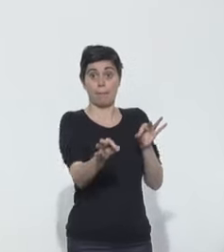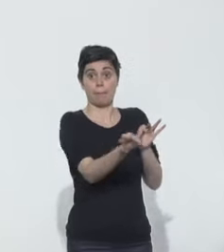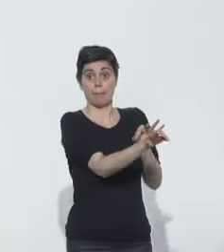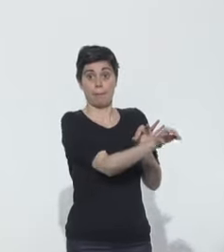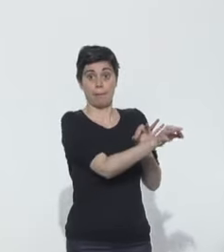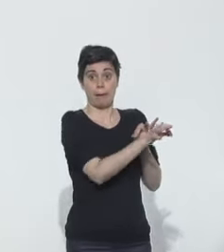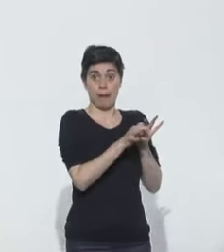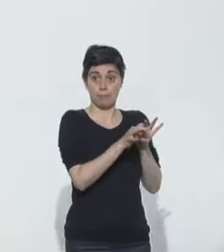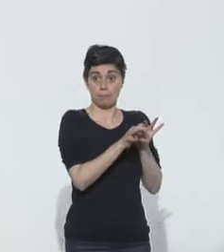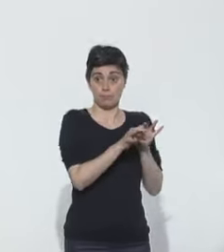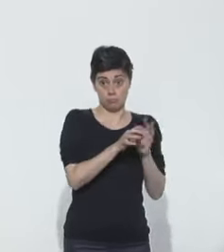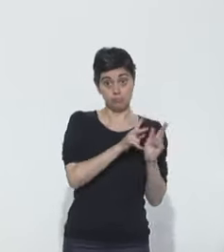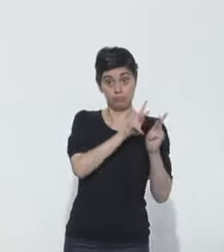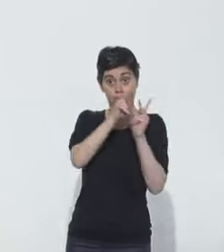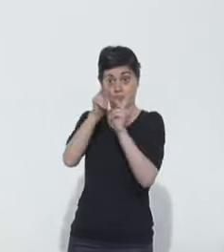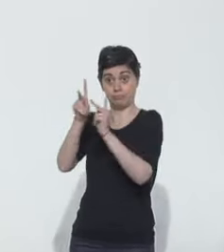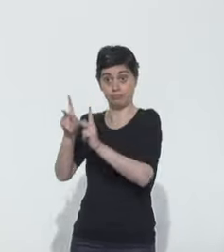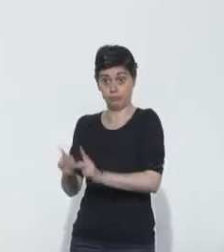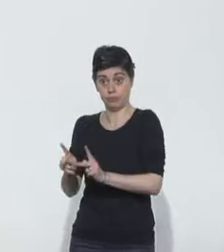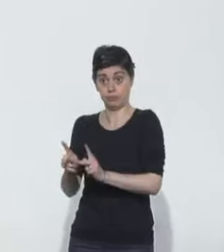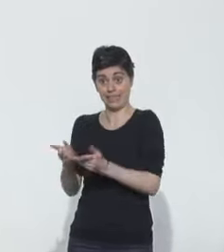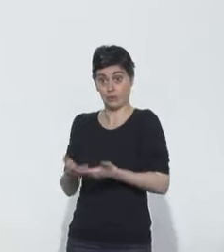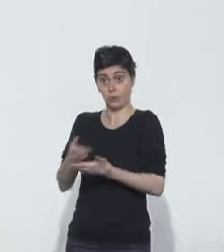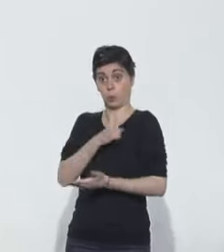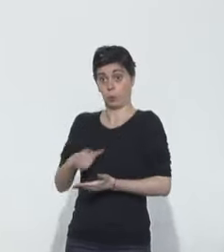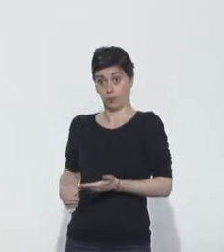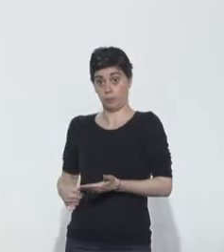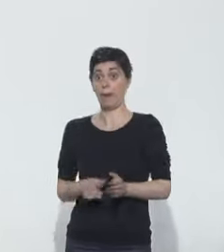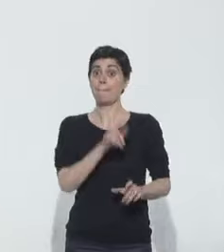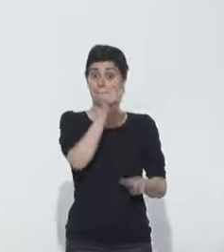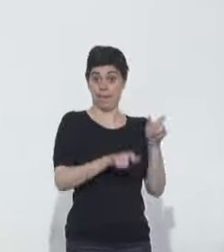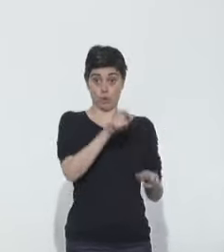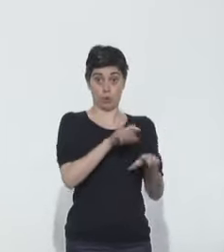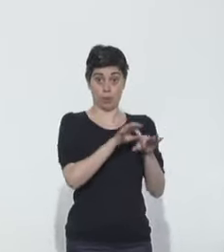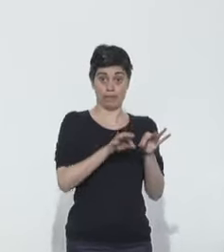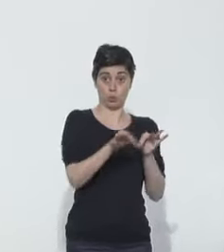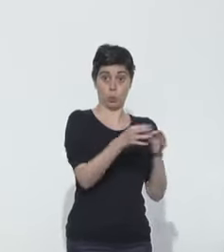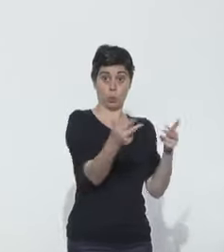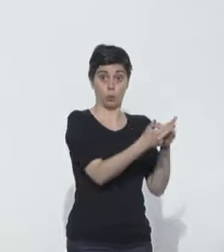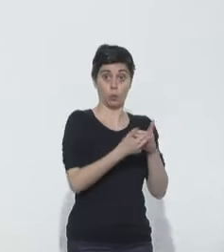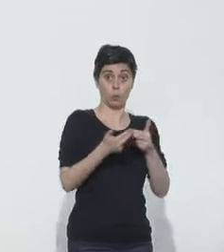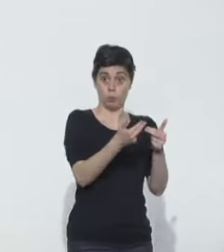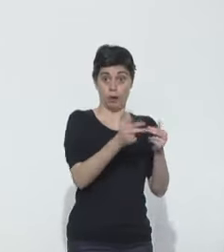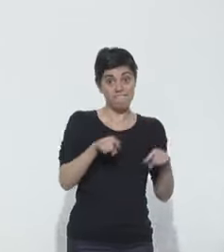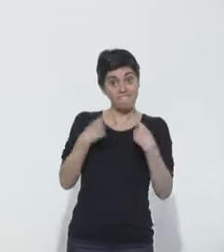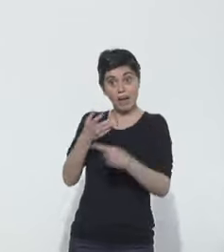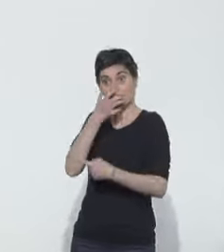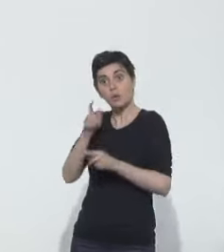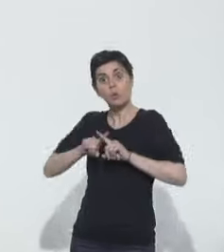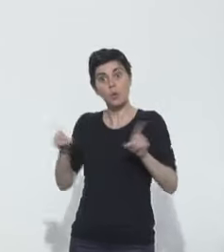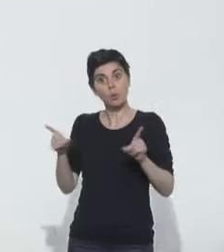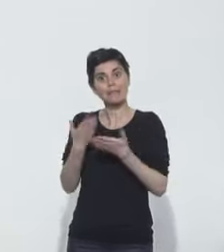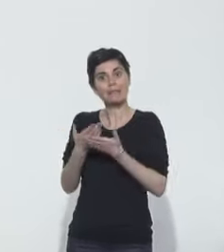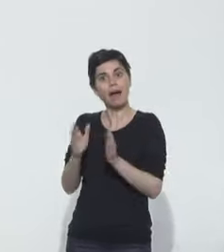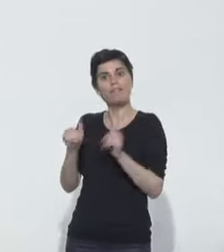de faire une forme grave et d'arriver en réanimation. Et toutes les personnes dont on évite la contamination aujourd'hui n'iront pas en réanimation. Donc, c'est un message vraiment